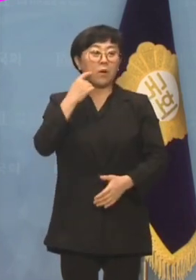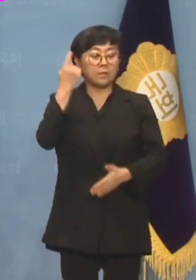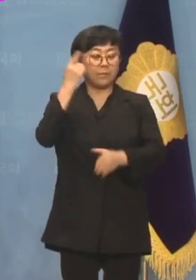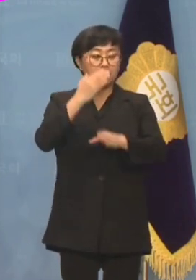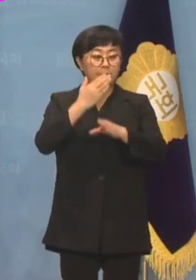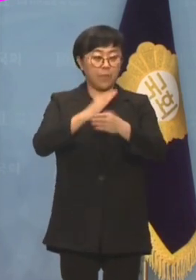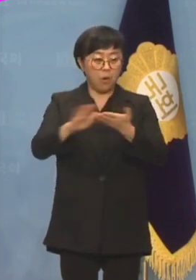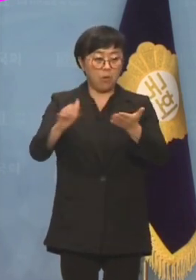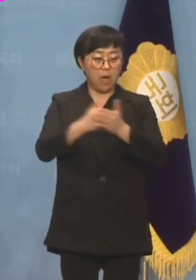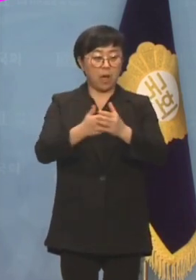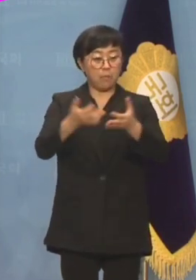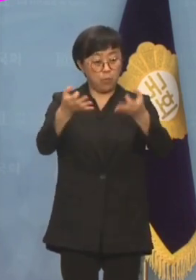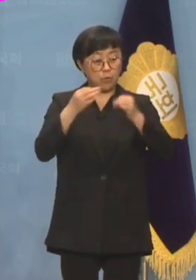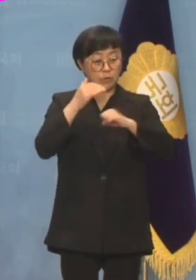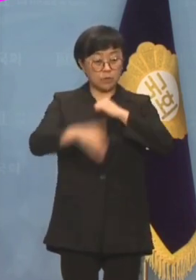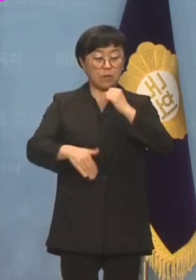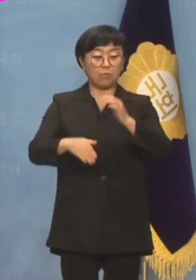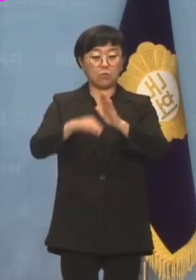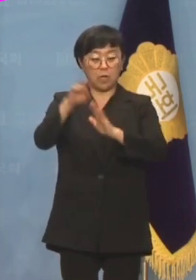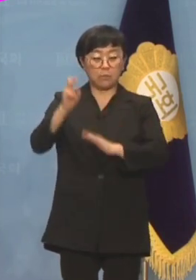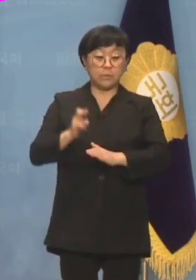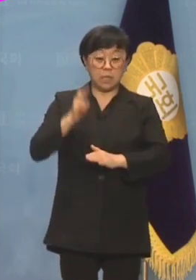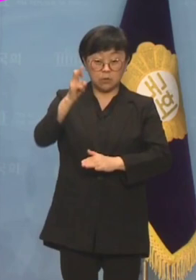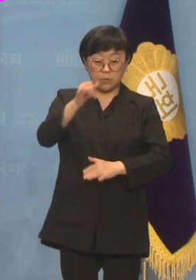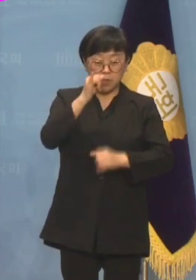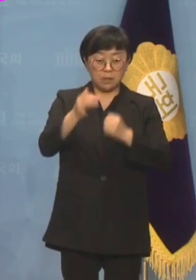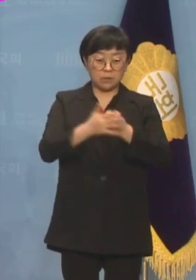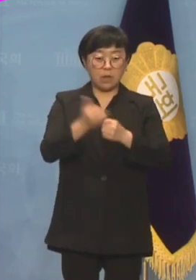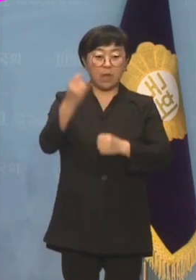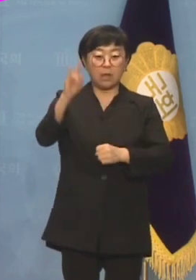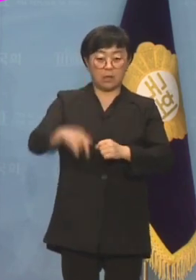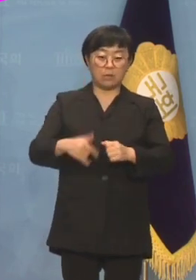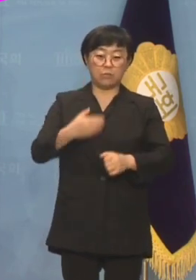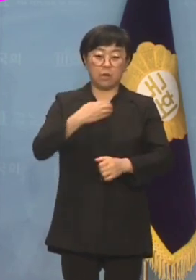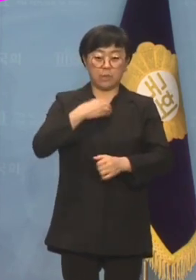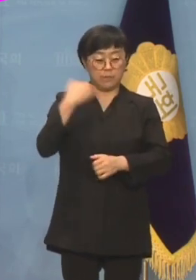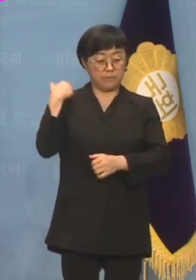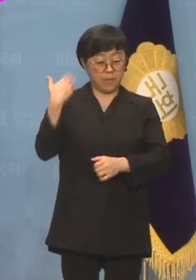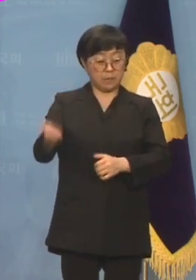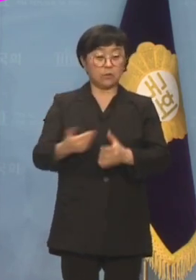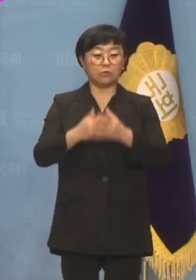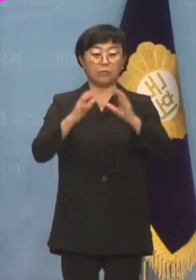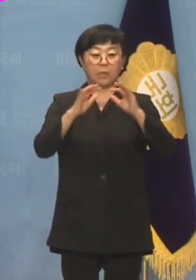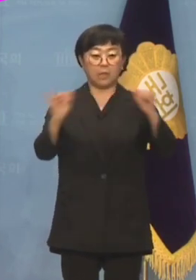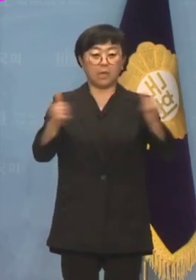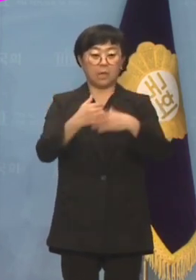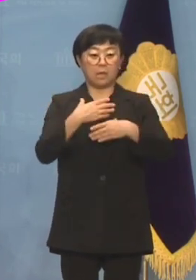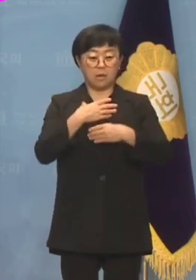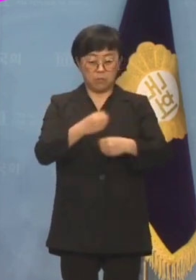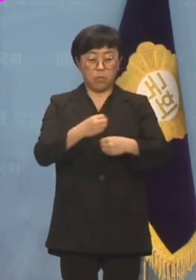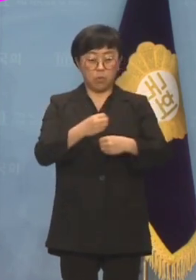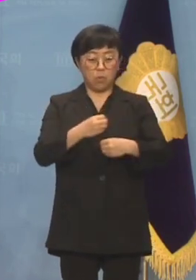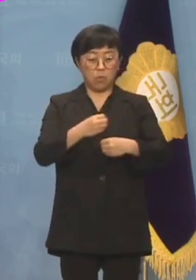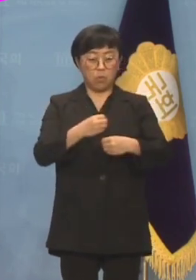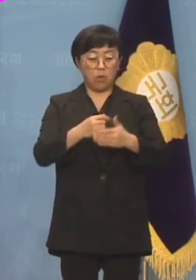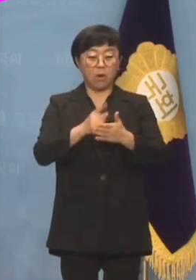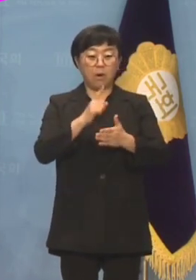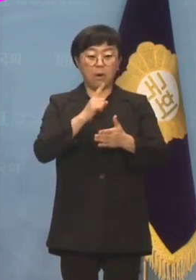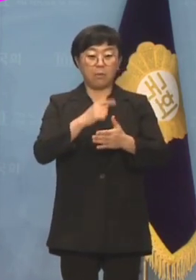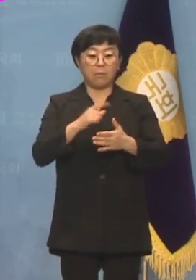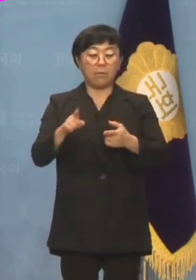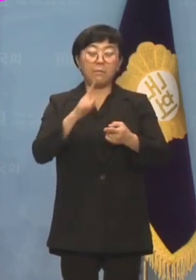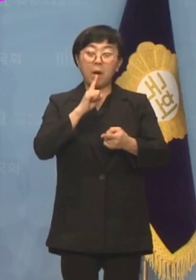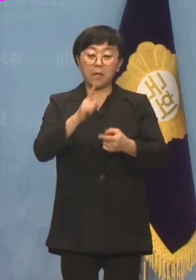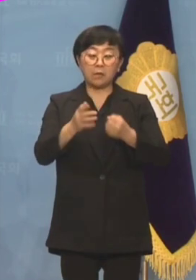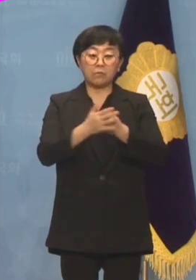평화쇼에 현역되어 북한의 숱한 미사일 도발과 핵 위협을 방치하며 국민께 안보불안만을 가져다 준